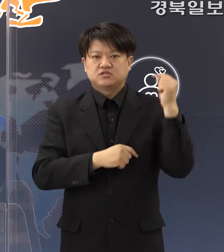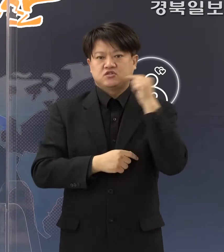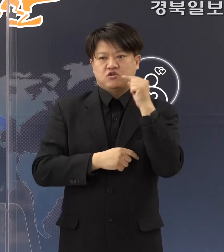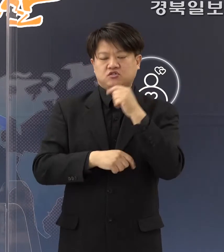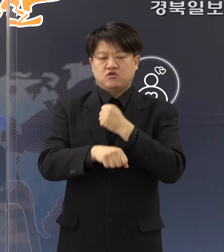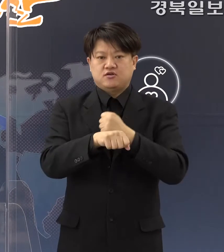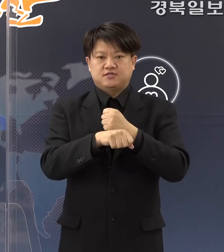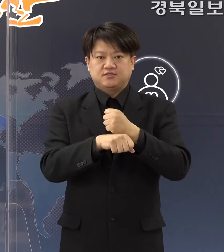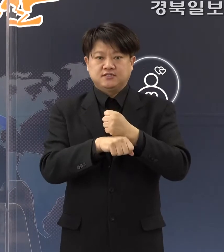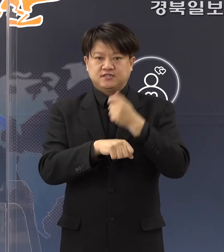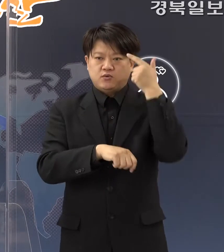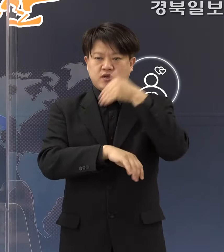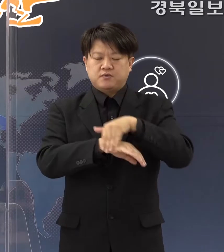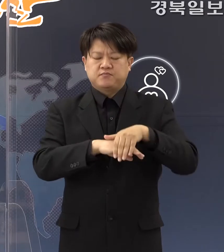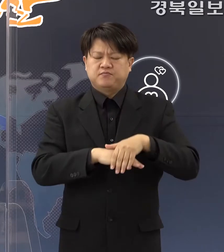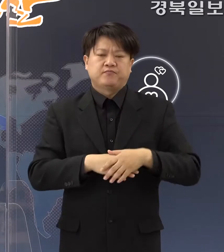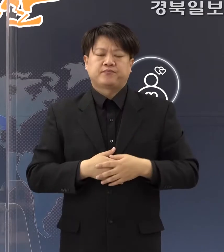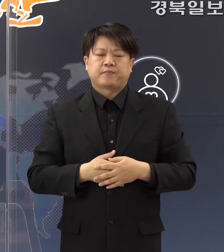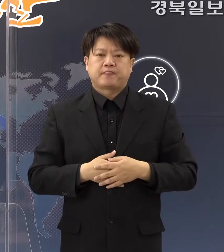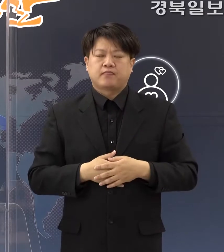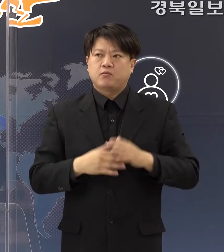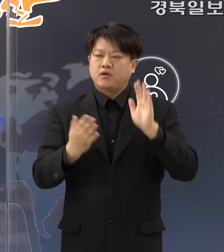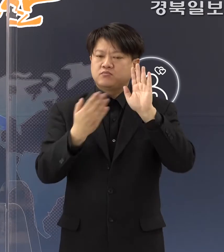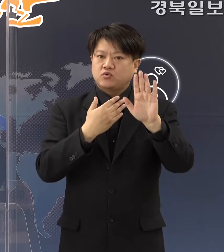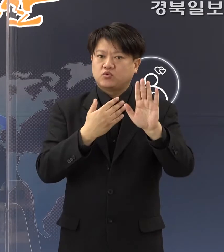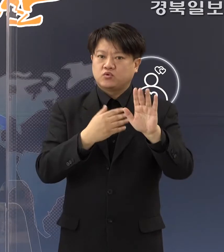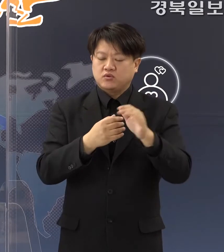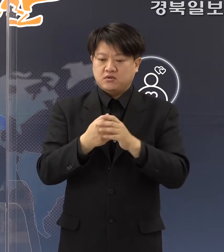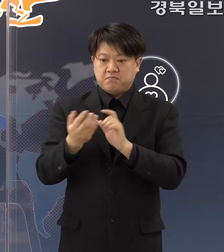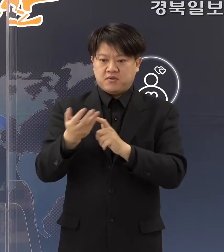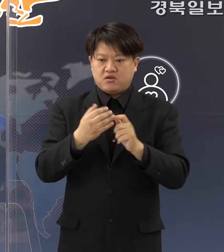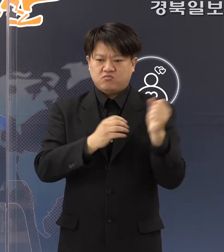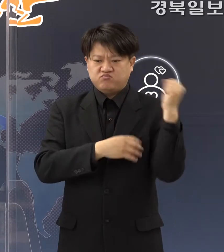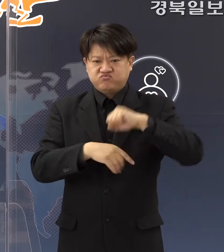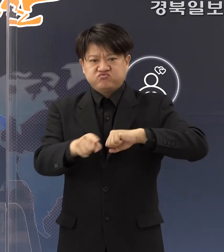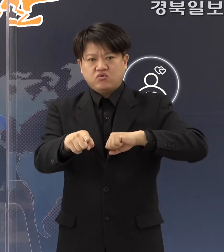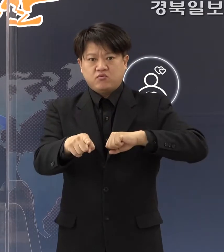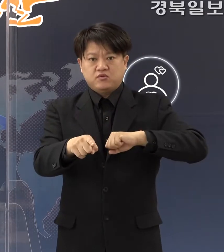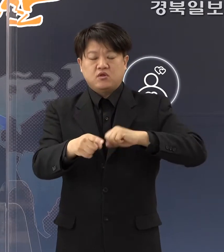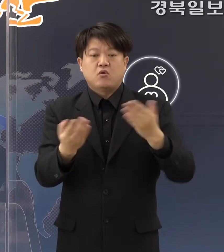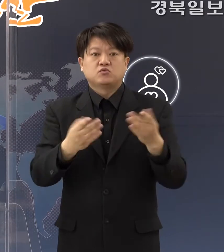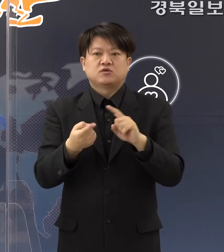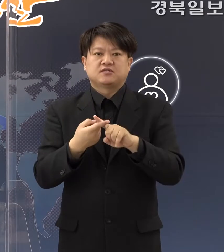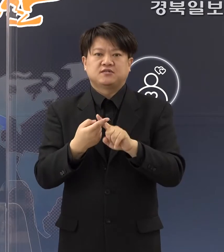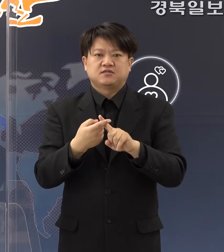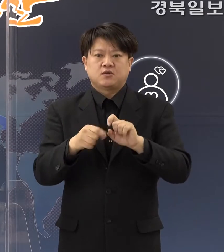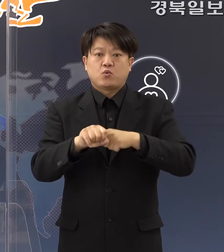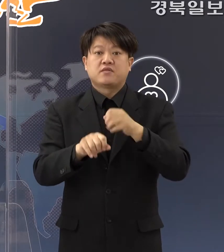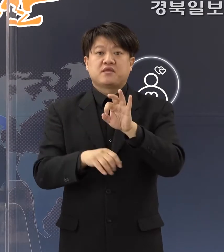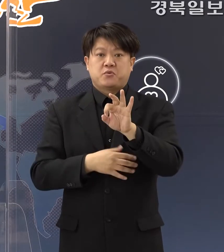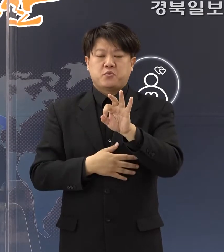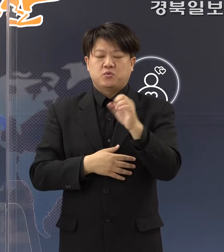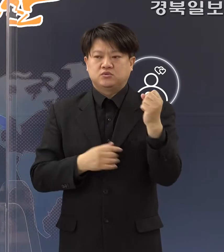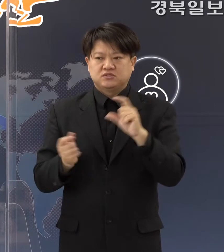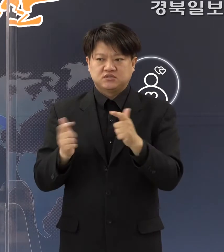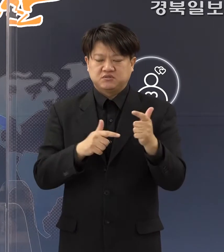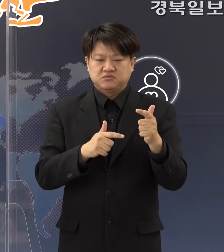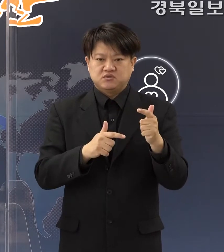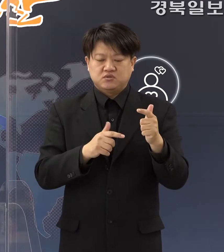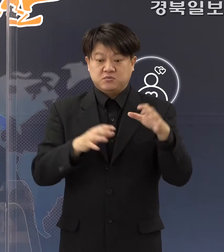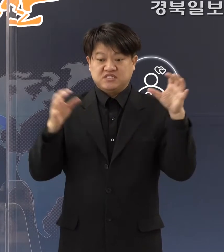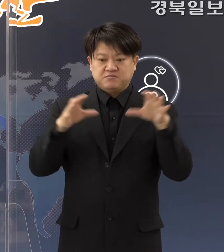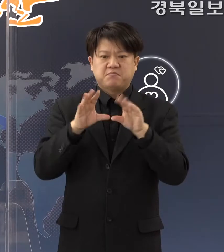기하겠습니다. 그래서 향후 방역수칙 위반 업소에 대해서는 저희들 과태료 처분이라든지 또